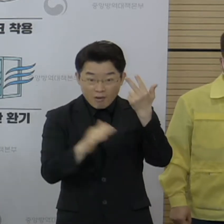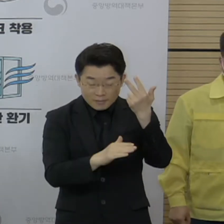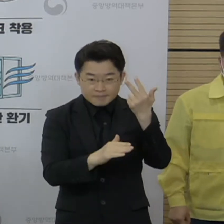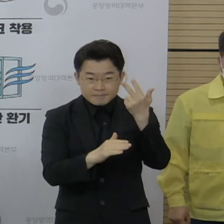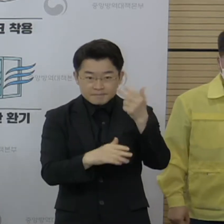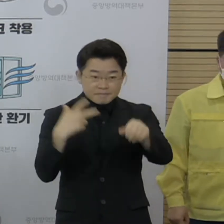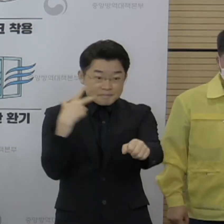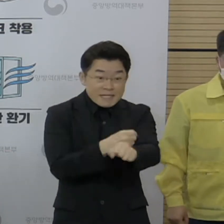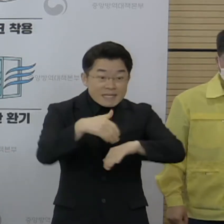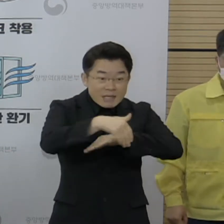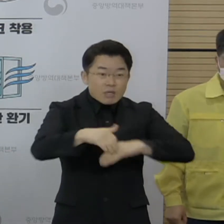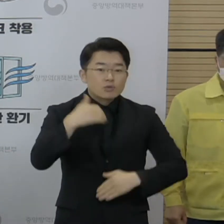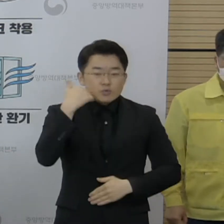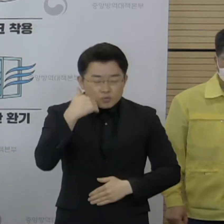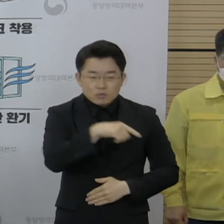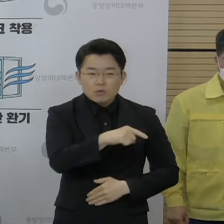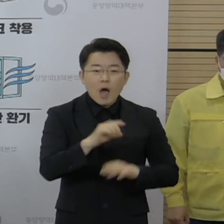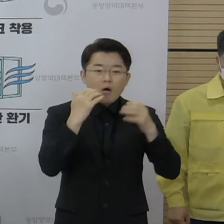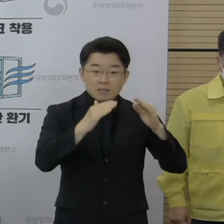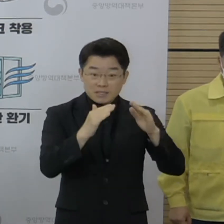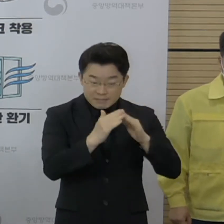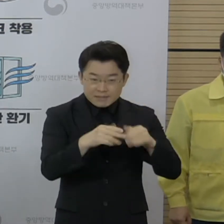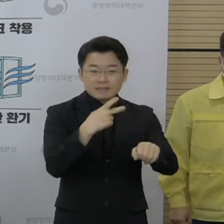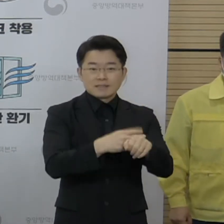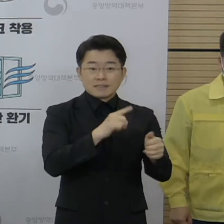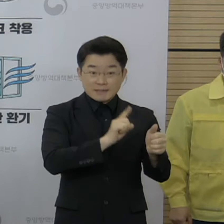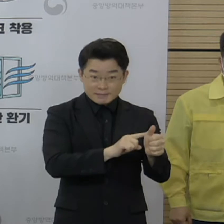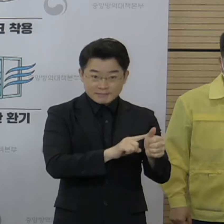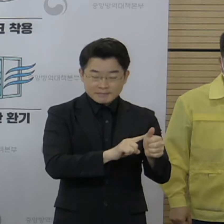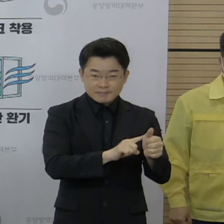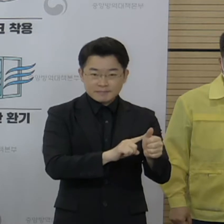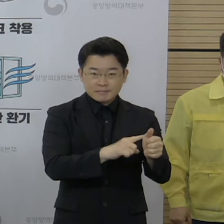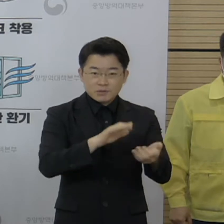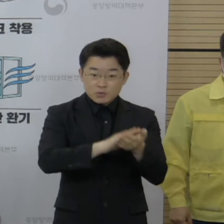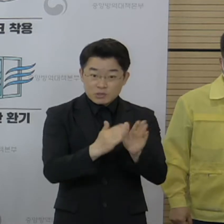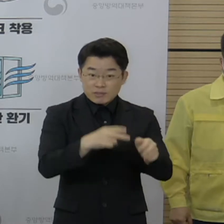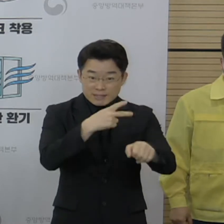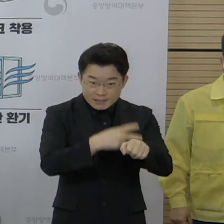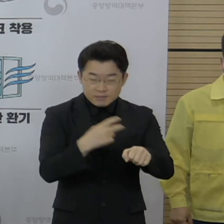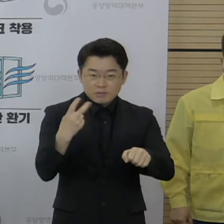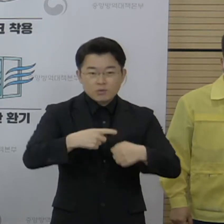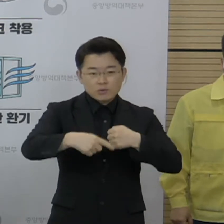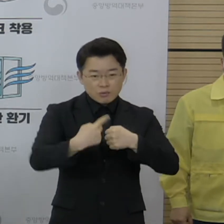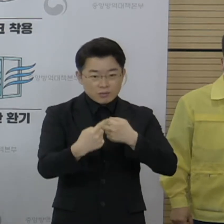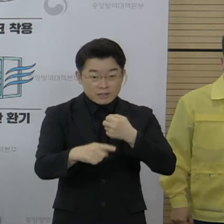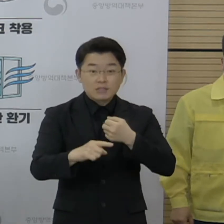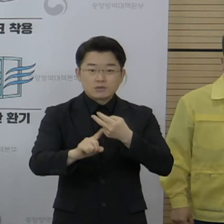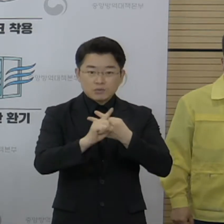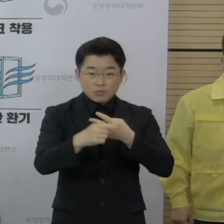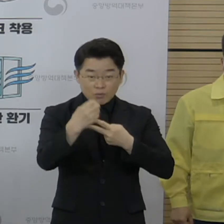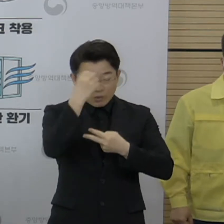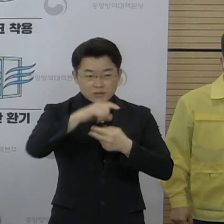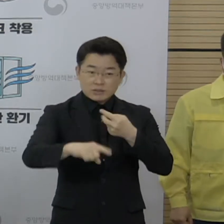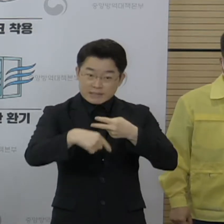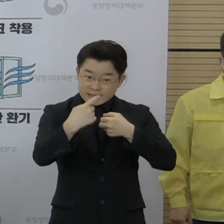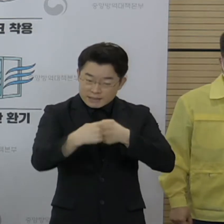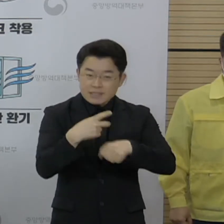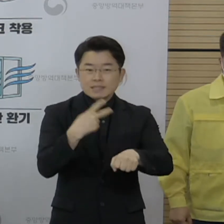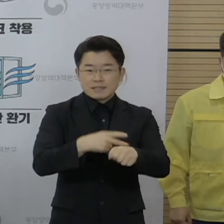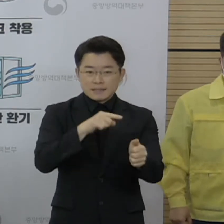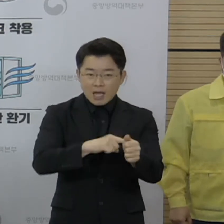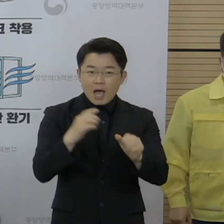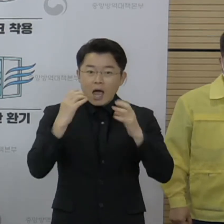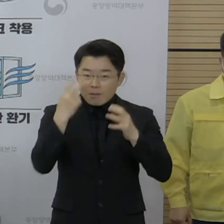예정이던 교육, 보육 종사자 중에 어린이집, 유치원, 그리고 초등학교 1, 2학년 교직원과